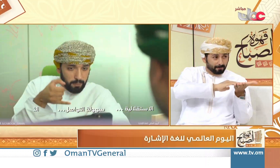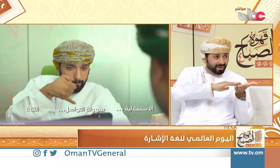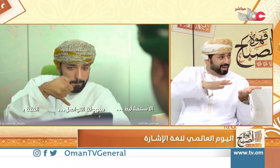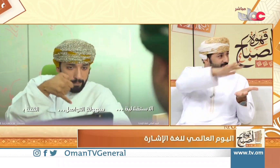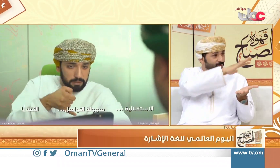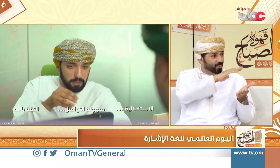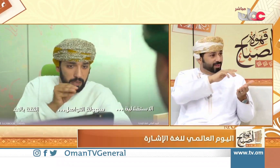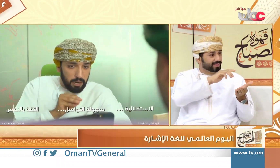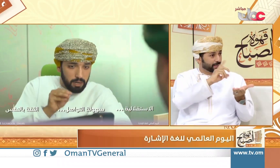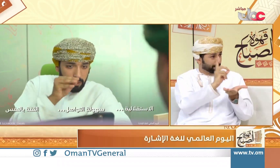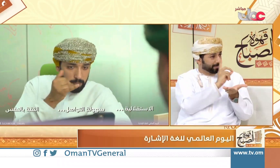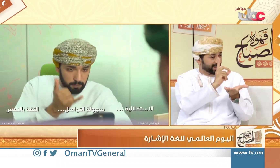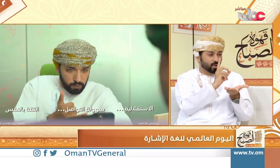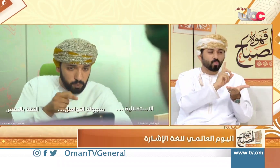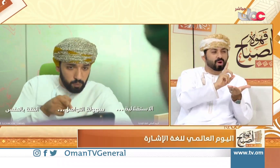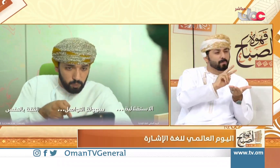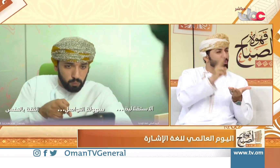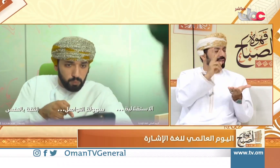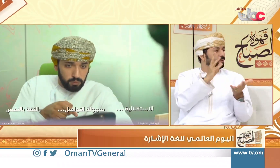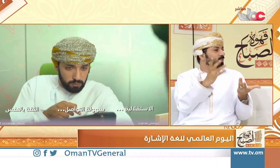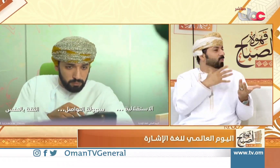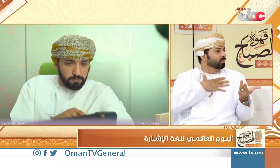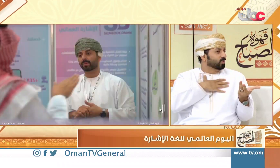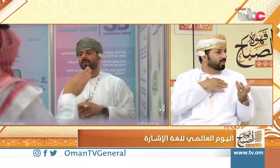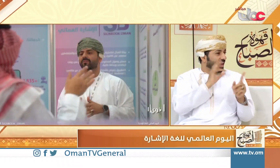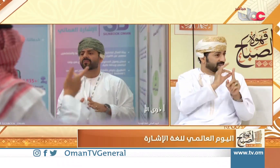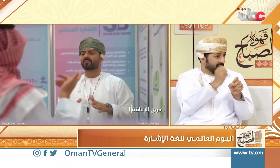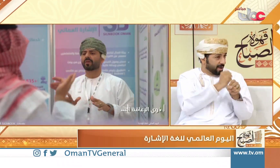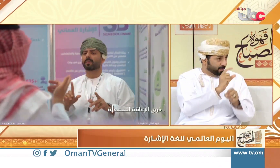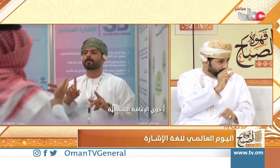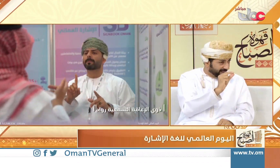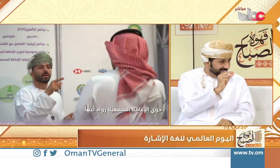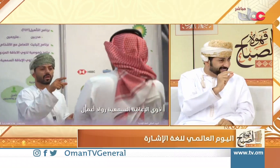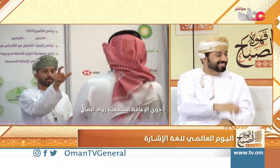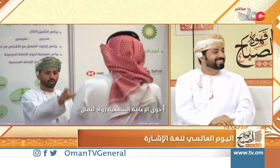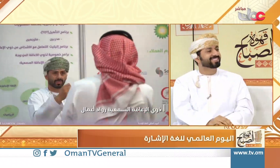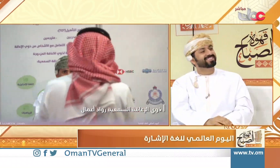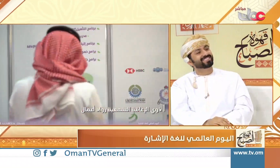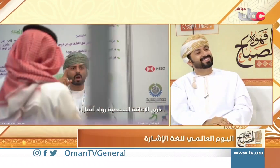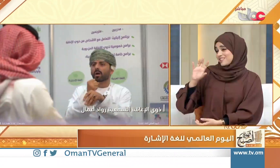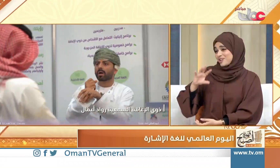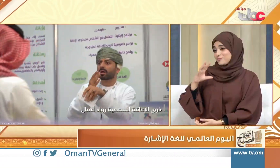شعار هذا العام وأيضاً ماذا يشكل هذا الشعار بالنسبة لكم؟